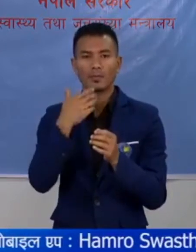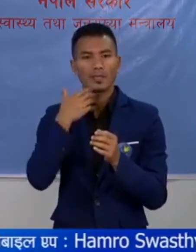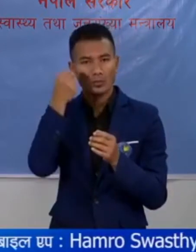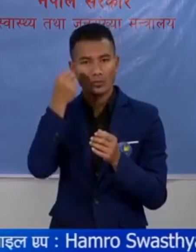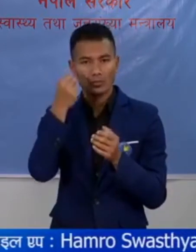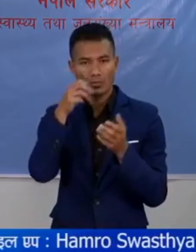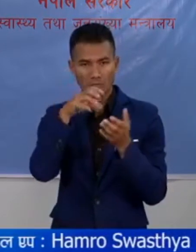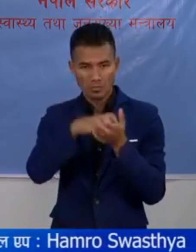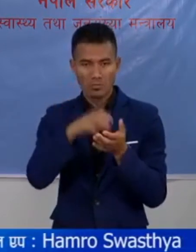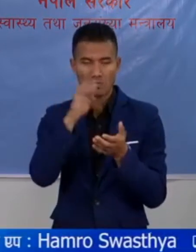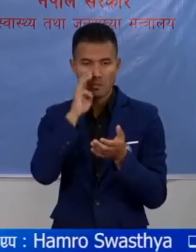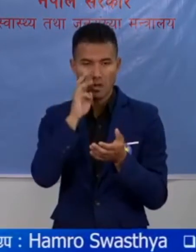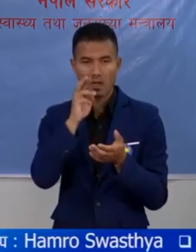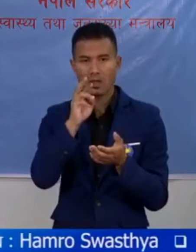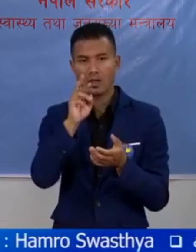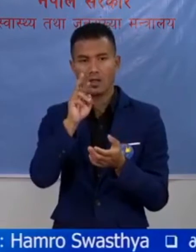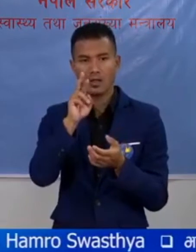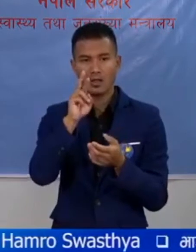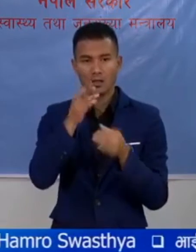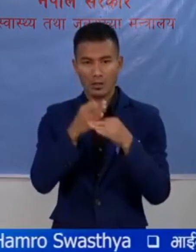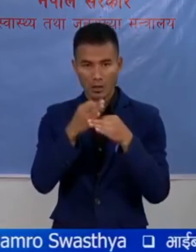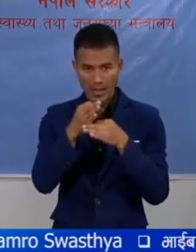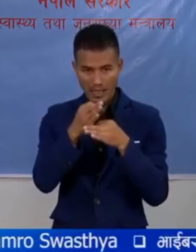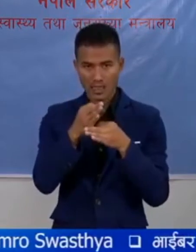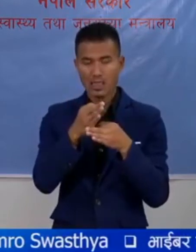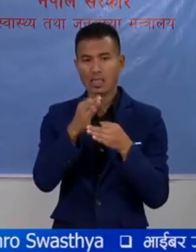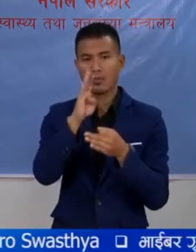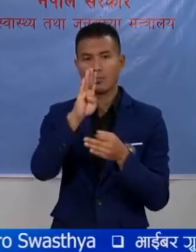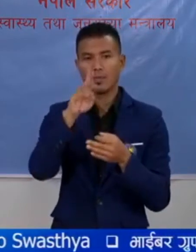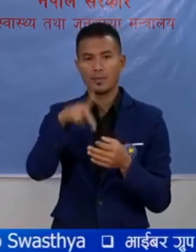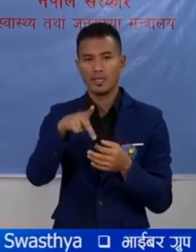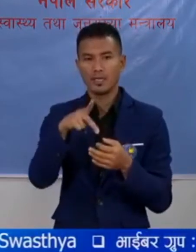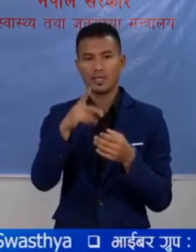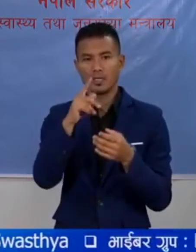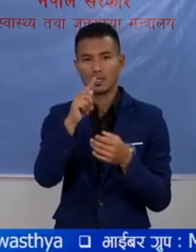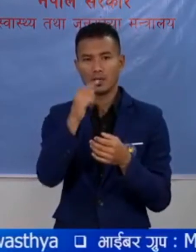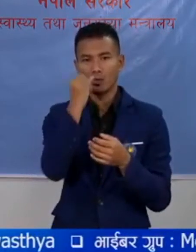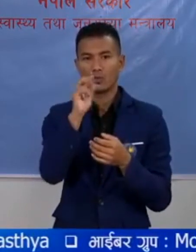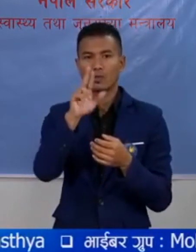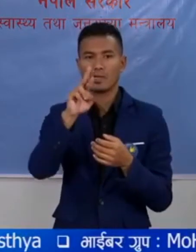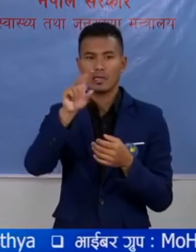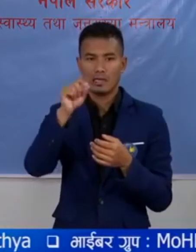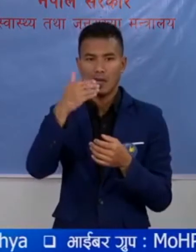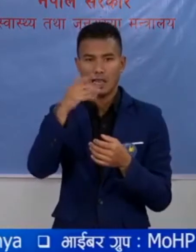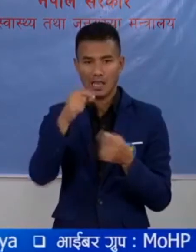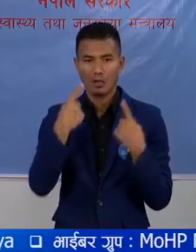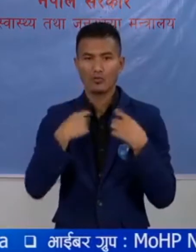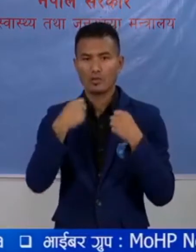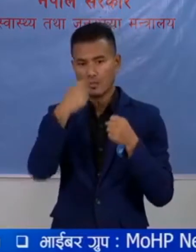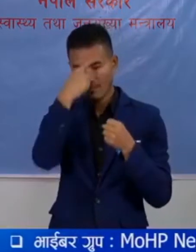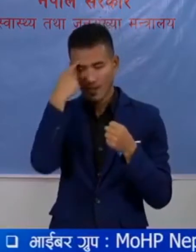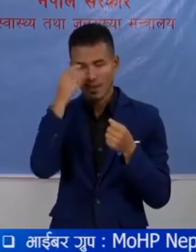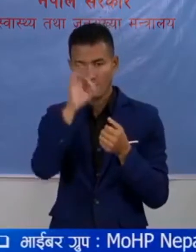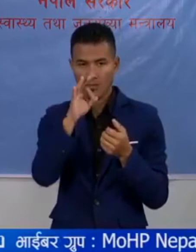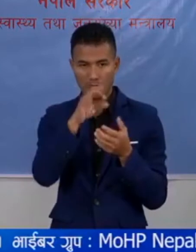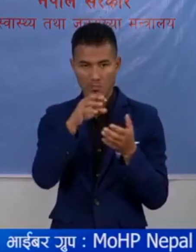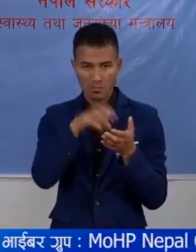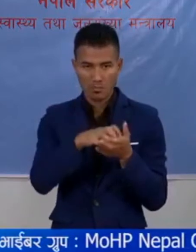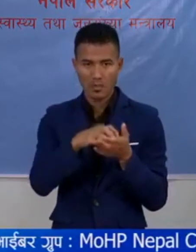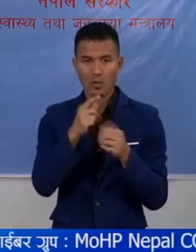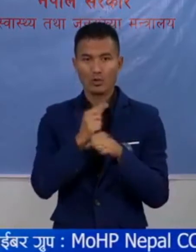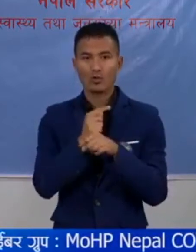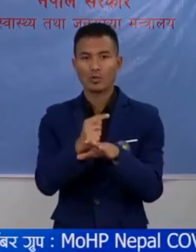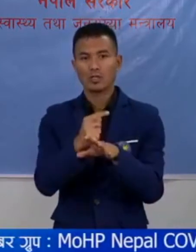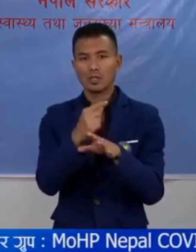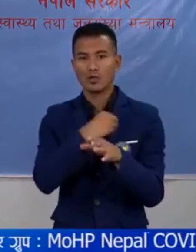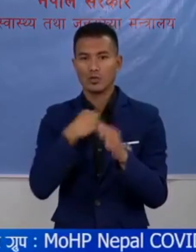स्वास्ते प्रयोक्षालामा धरान इस्तित बिपई पुरेला स्वास्ते प्रतिस्थानमा कोशी